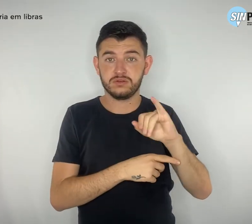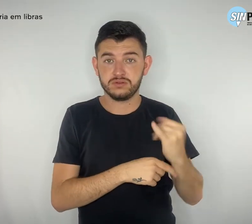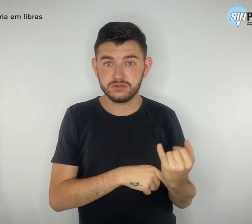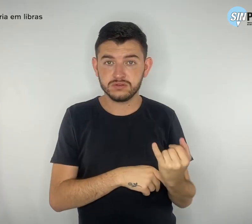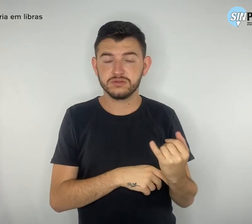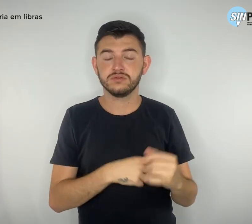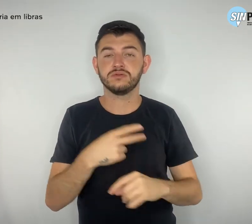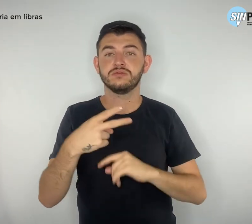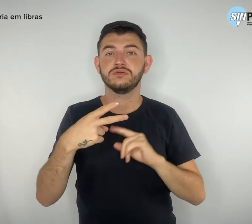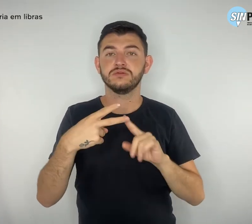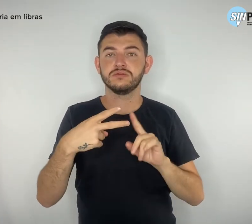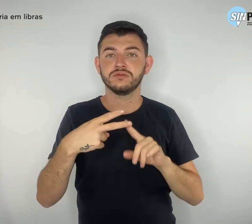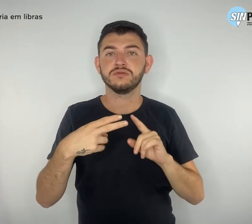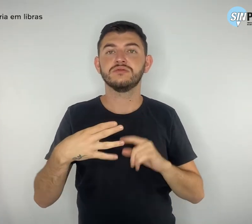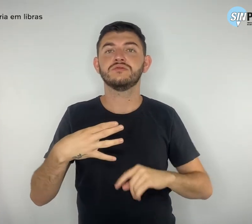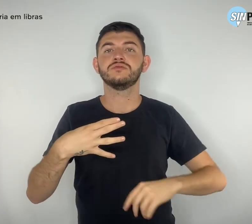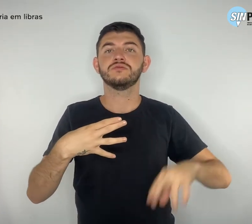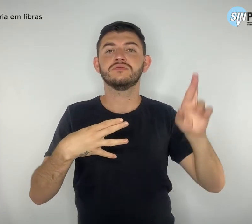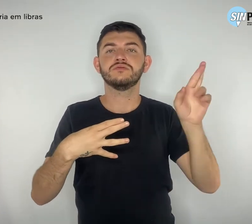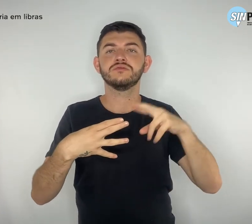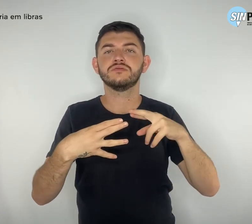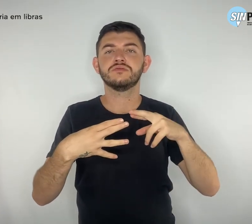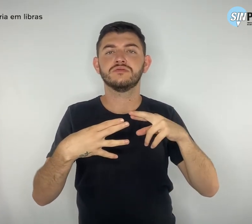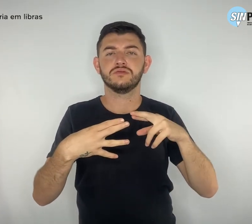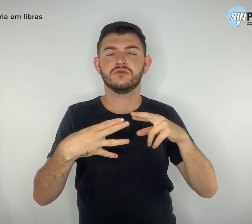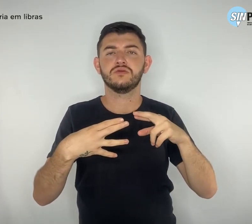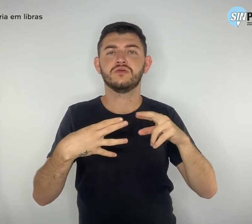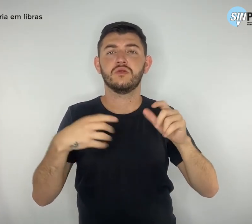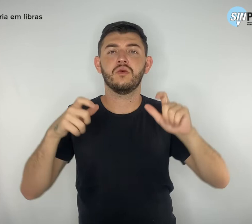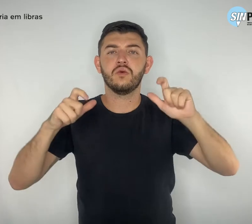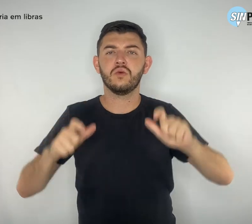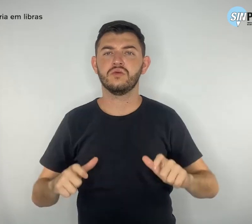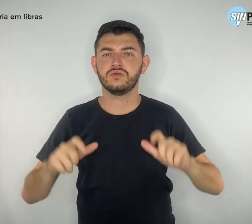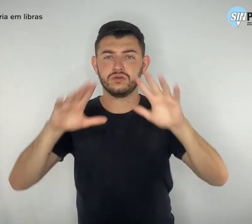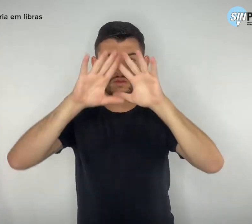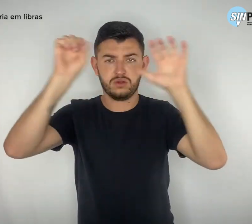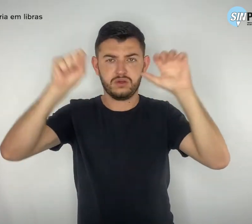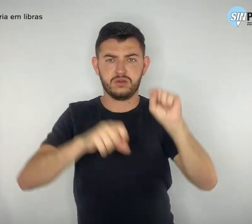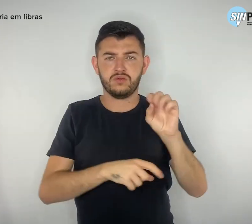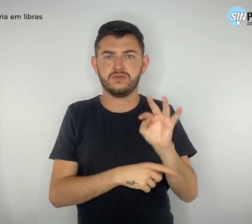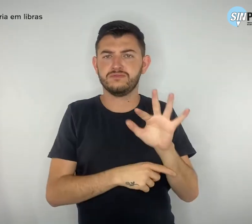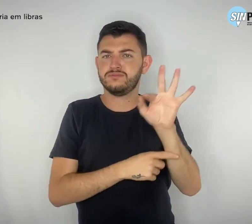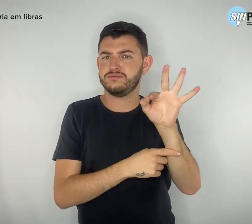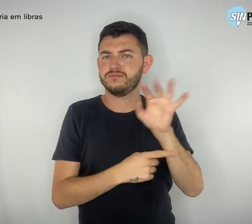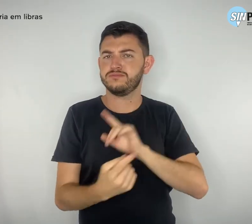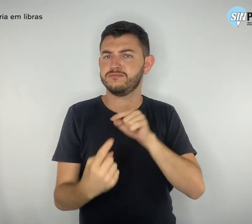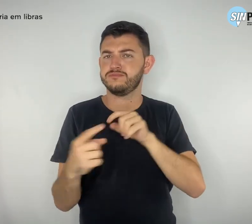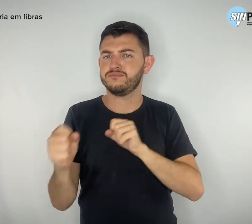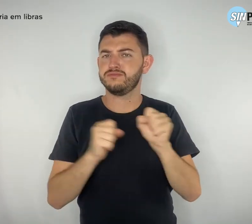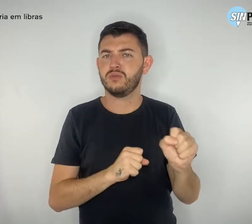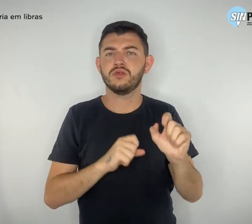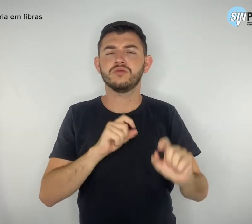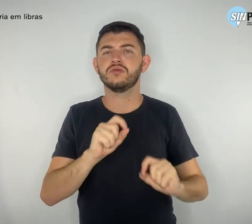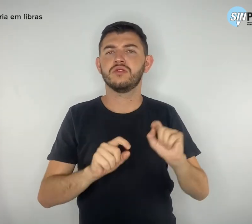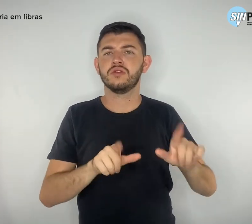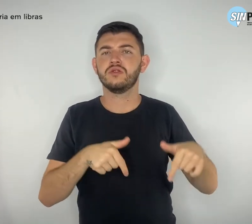para continuar a luta contra a militarização das escolas no Distrito Federal. No